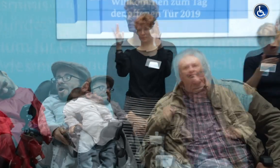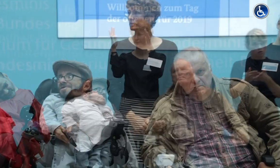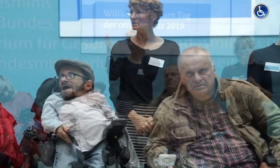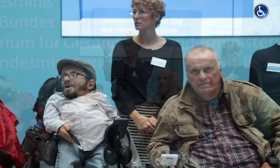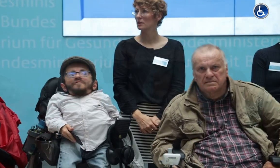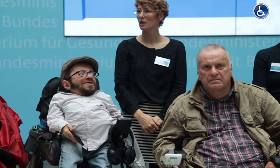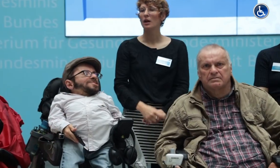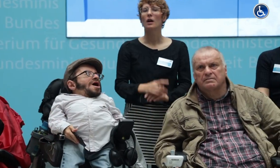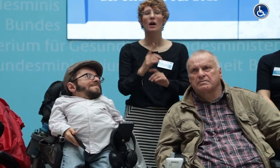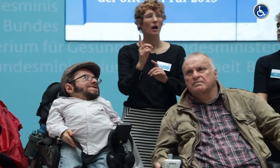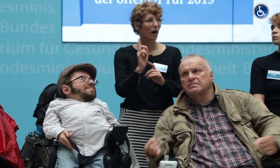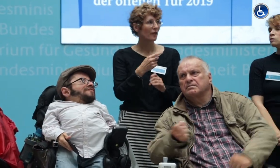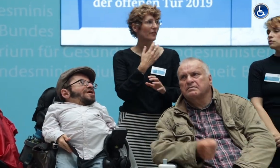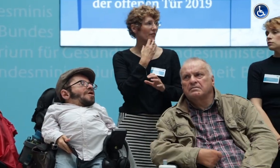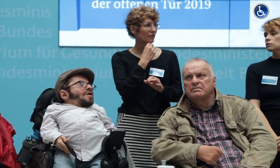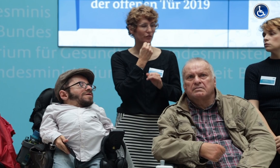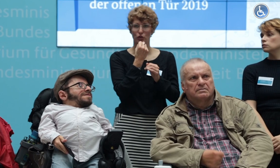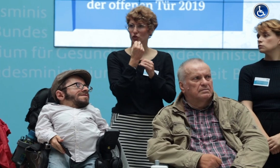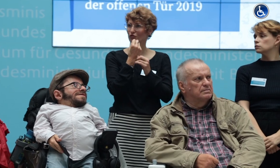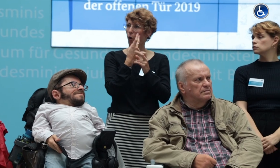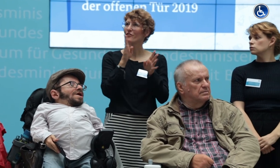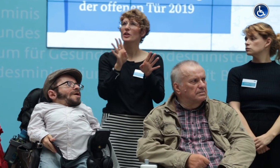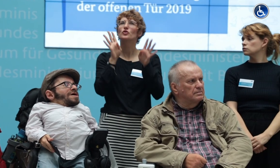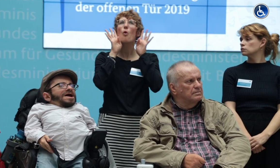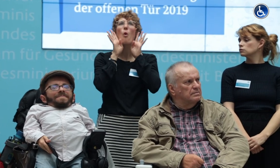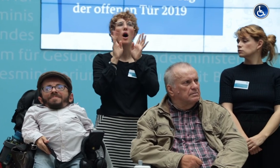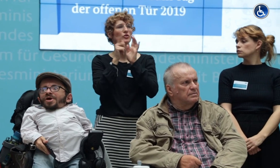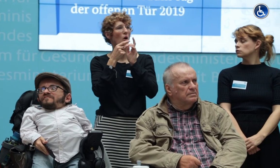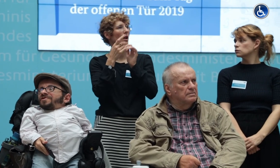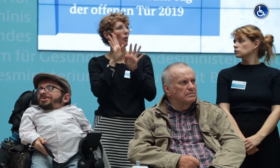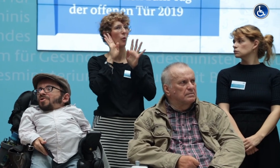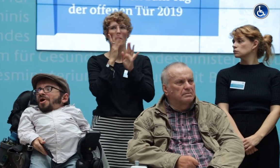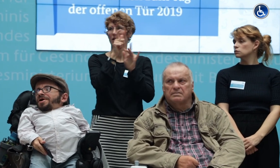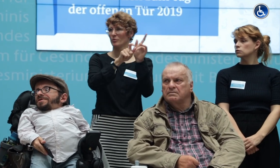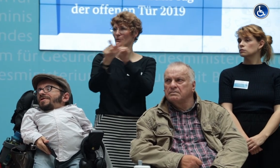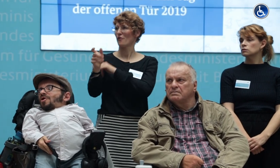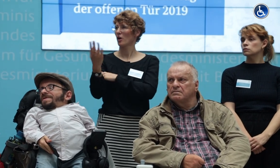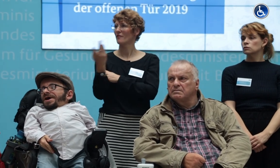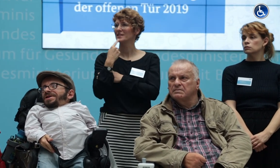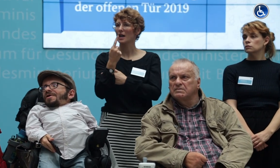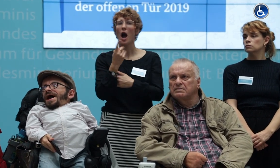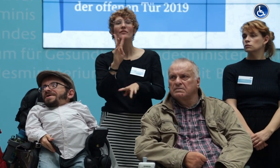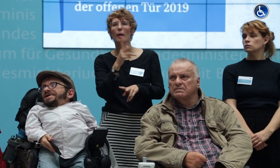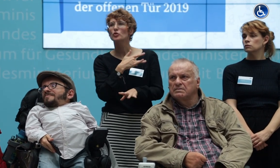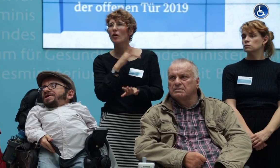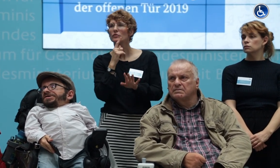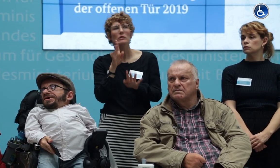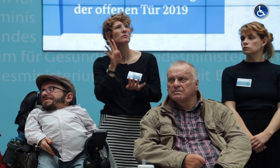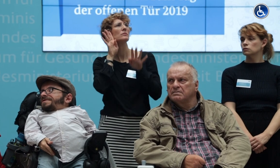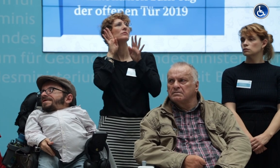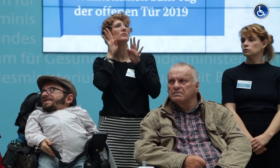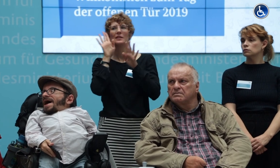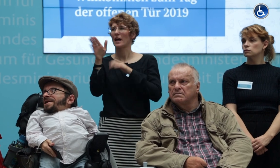Wir wollen ein öffentliches Land, wir in der Welt brauchen. Wir wollen, dass man den Kopf nicht zuhört. Wir gehen auch gerne mit der